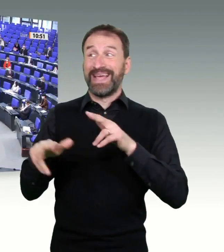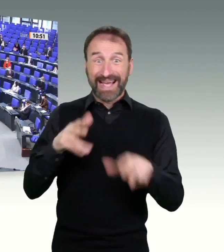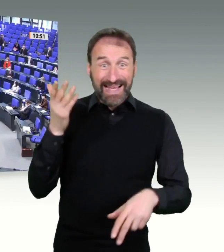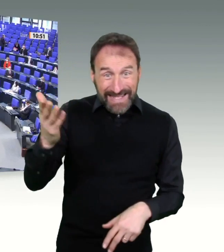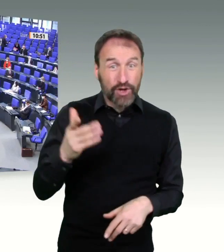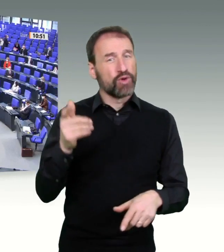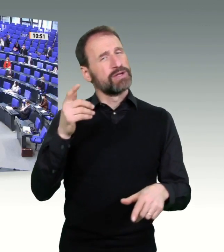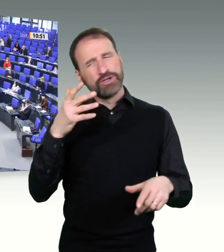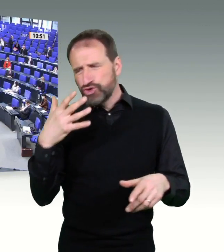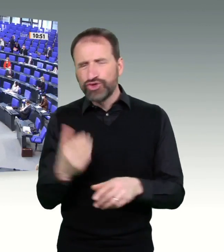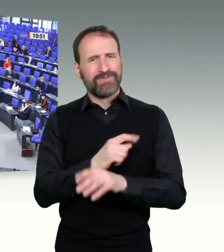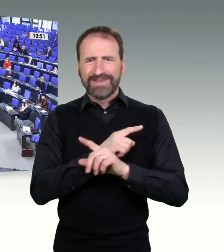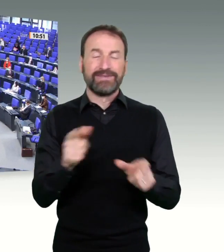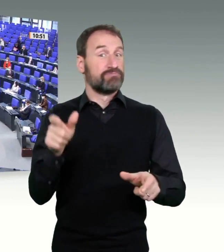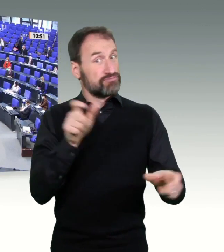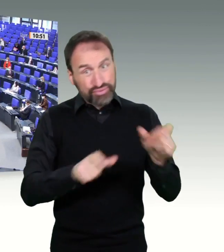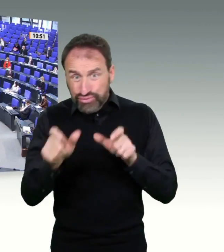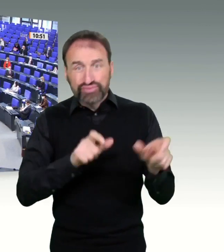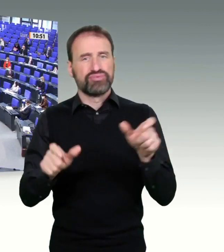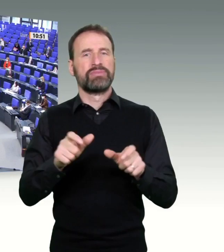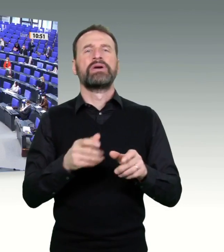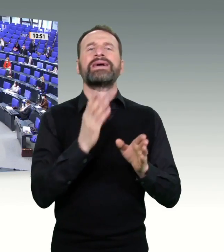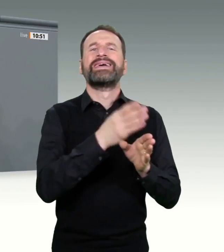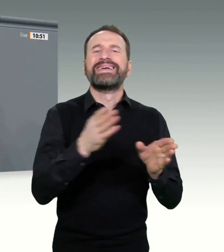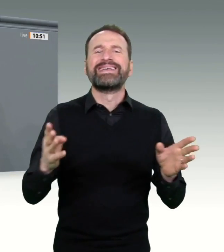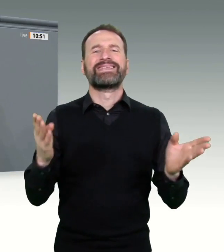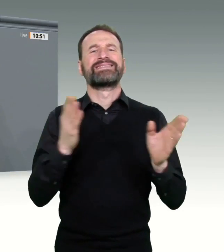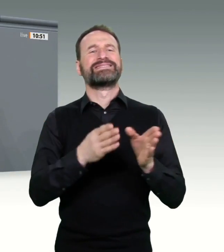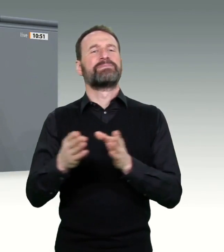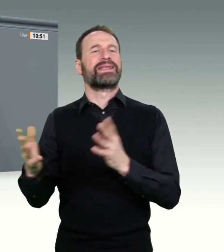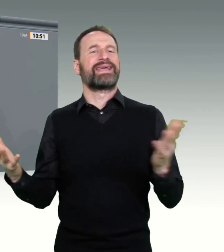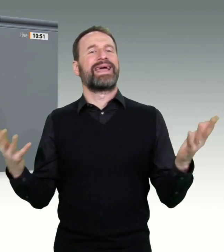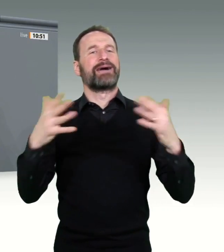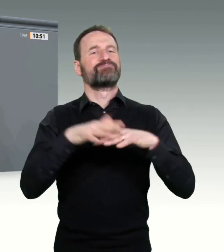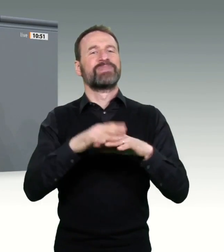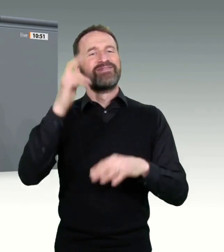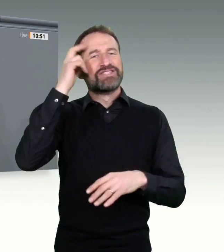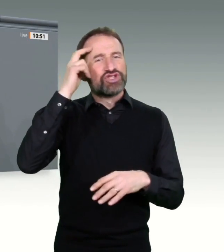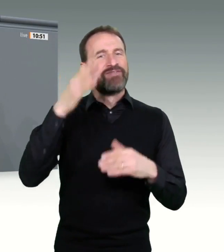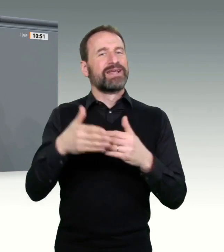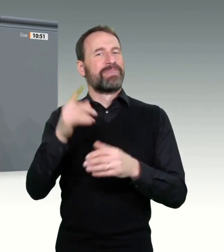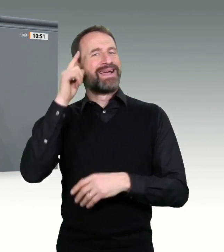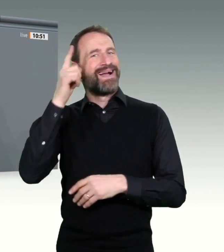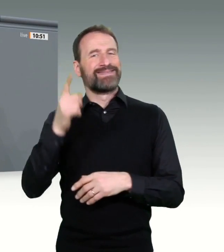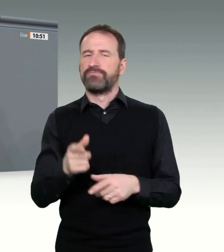Es gibt immer noch keine Teststrategie. Stattdessen gibt es seit vorletzter Nacht, seit dem 3. 4. März